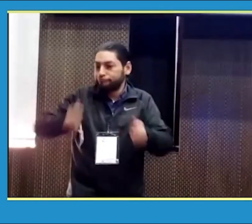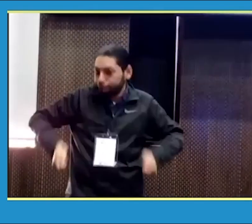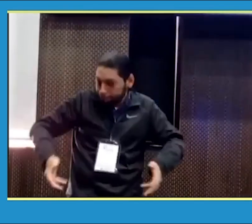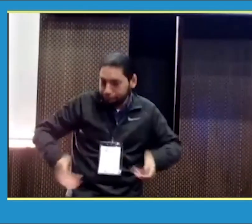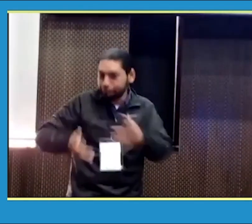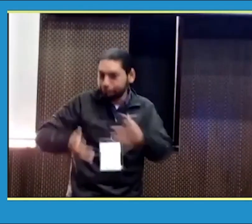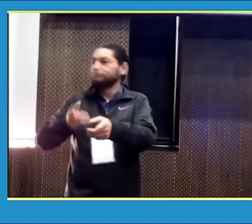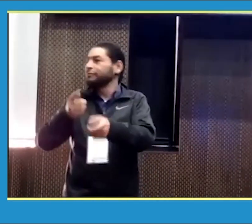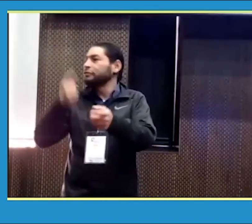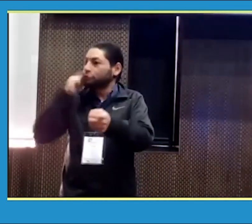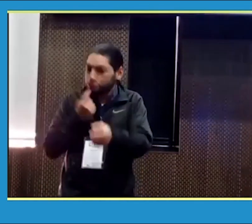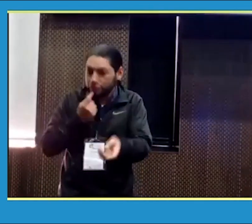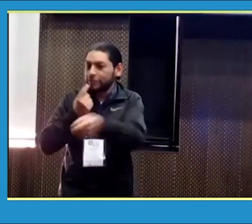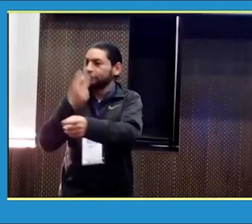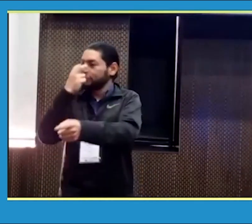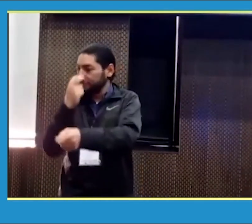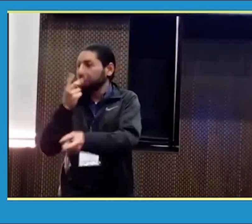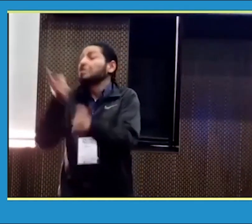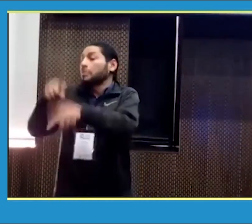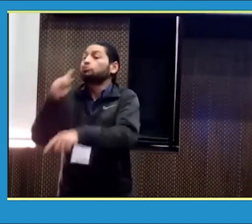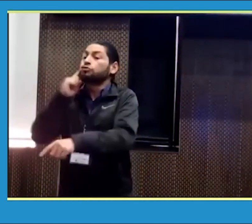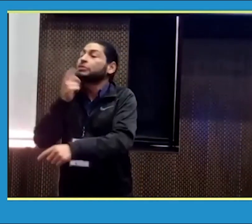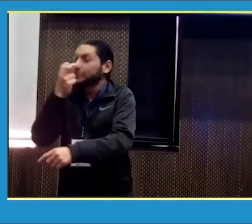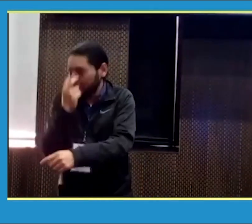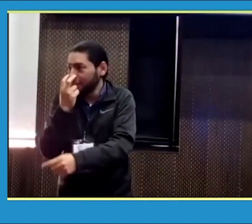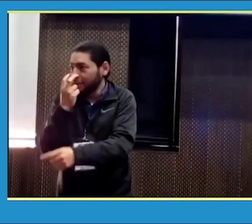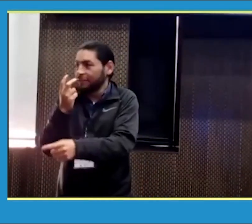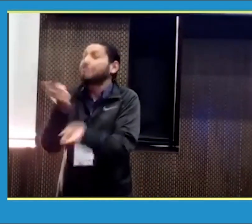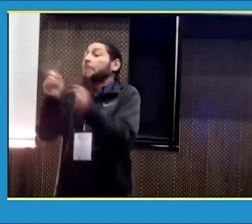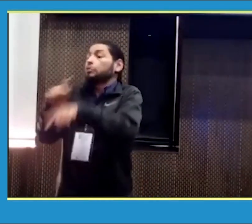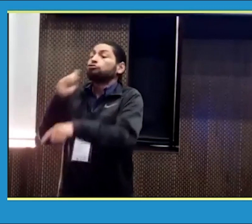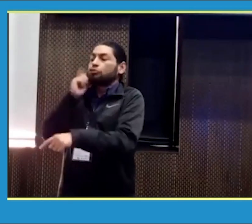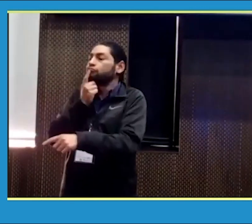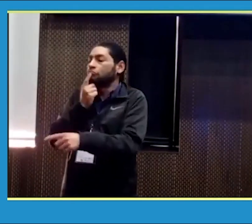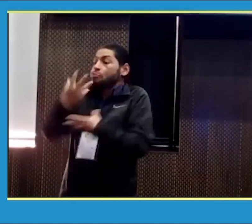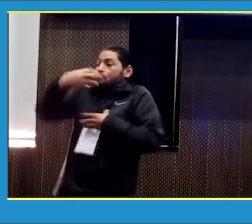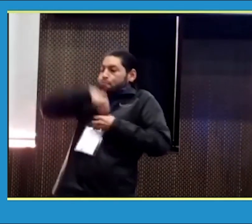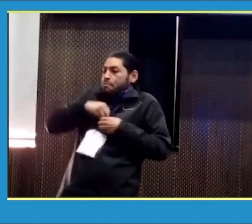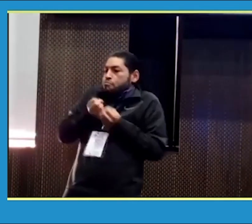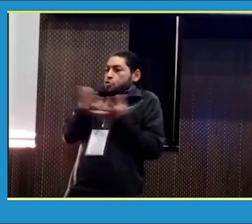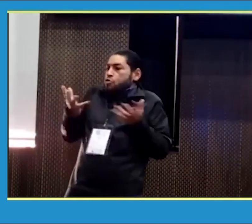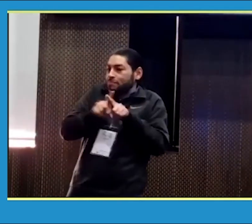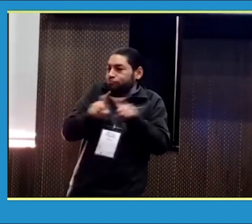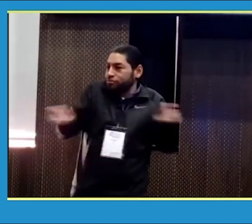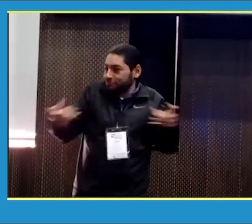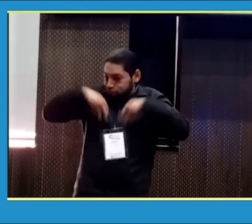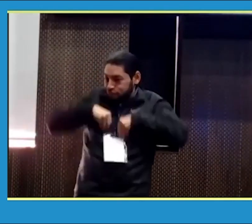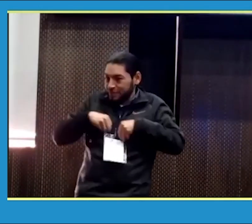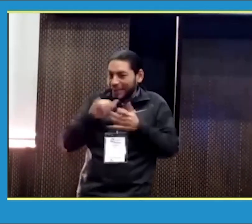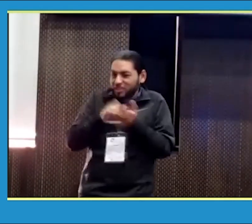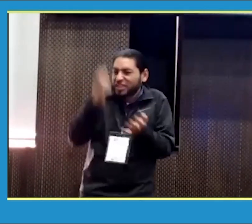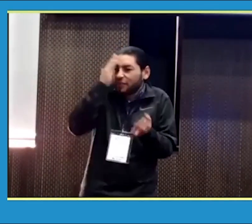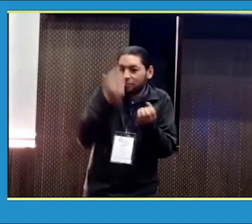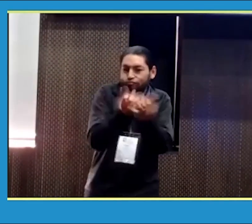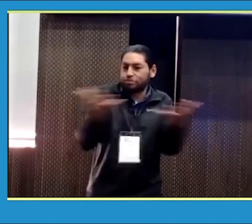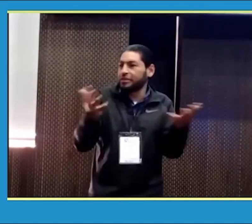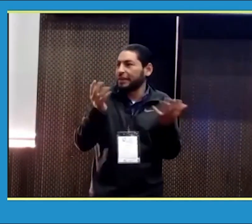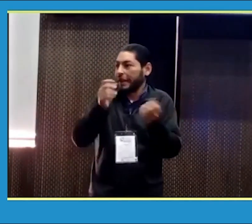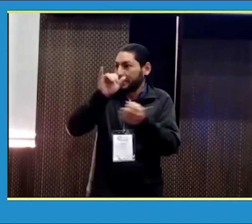personas con discapacidad, dependiendo de su discapacidad. También las personas sordas, o no ciegas, bueno, personas con dificultad para moverse, y demás.